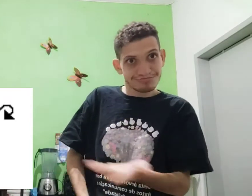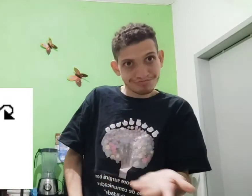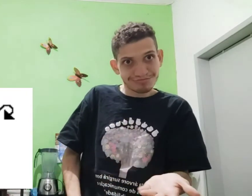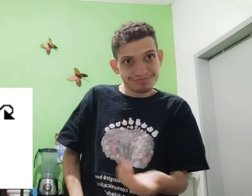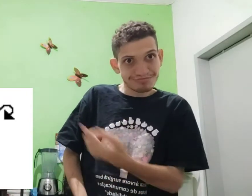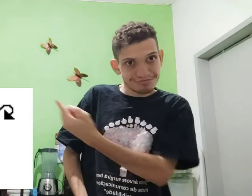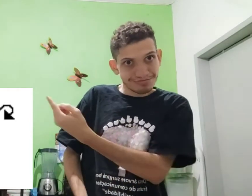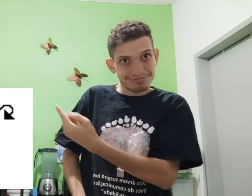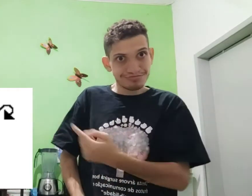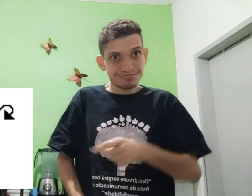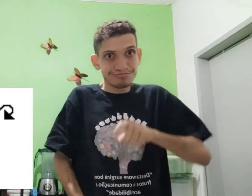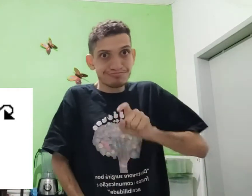Como?